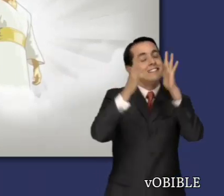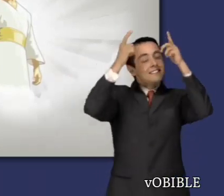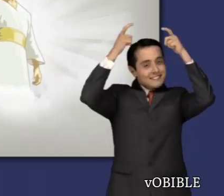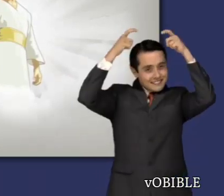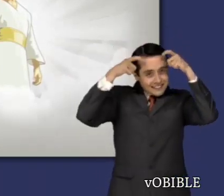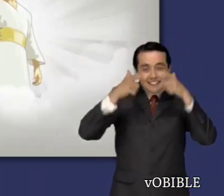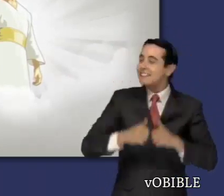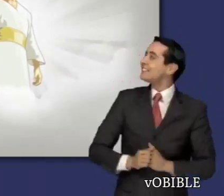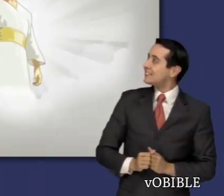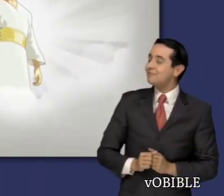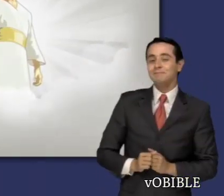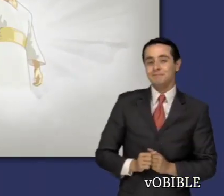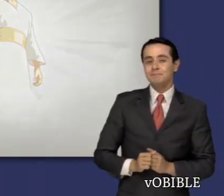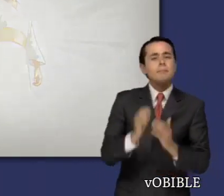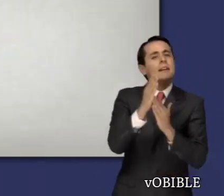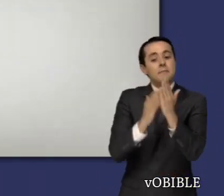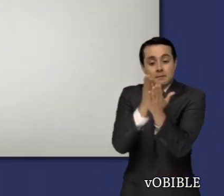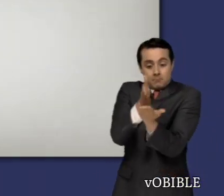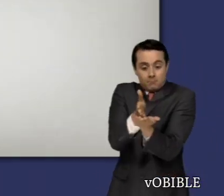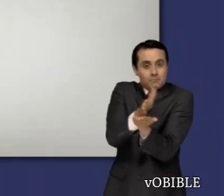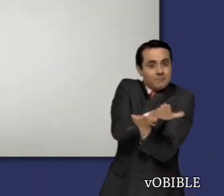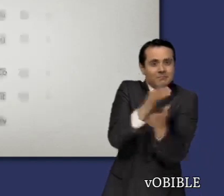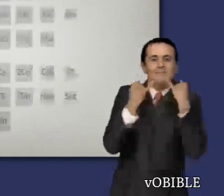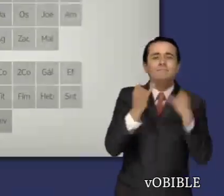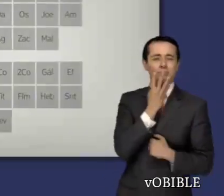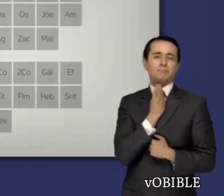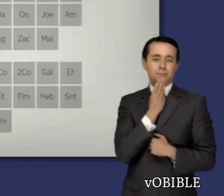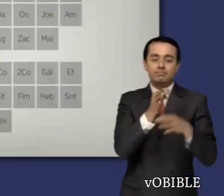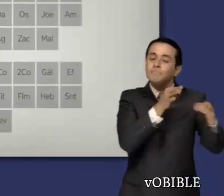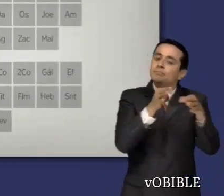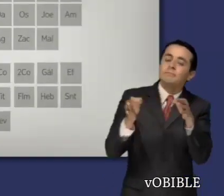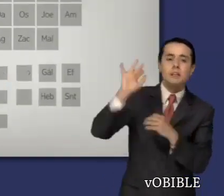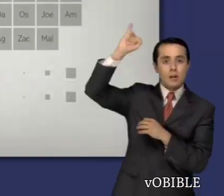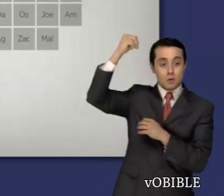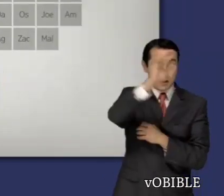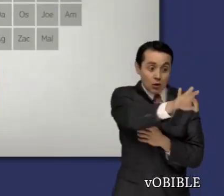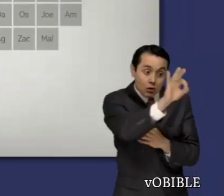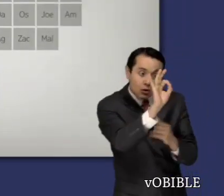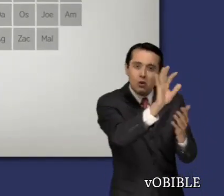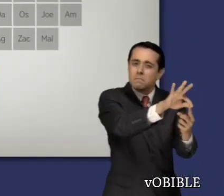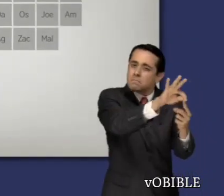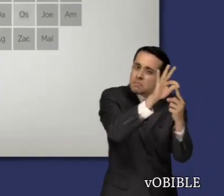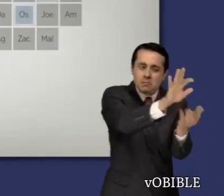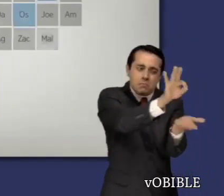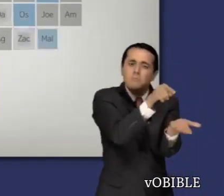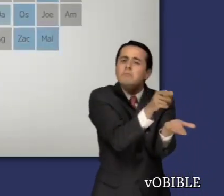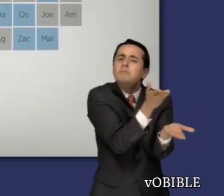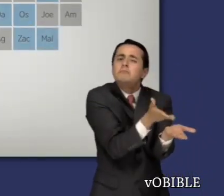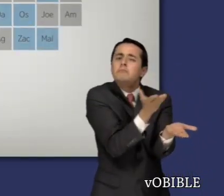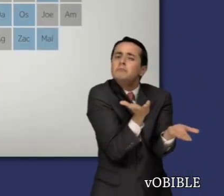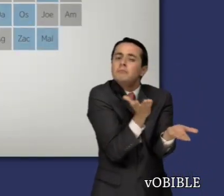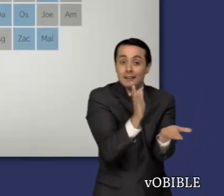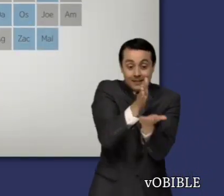Para ayudar a los lectores a identificar a Jesús como el Mesías, el libro incluye muchas citas directas de distintos libros de las escrituras